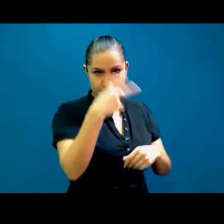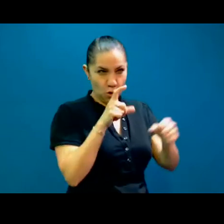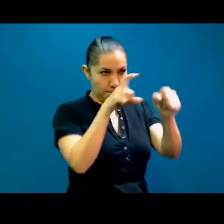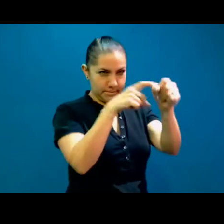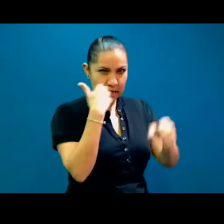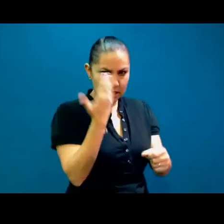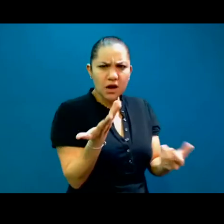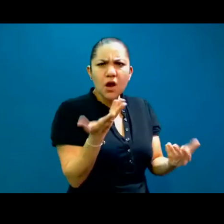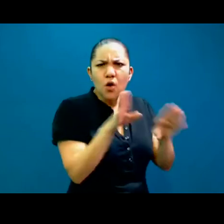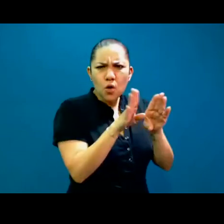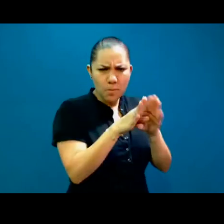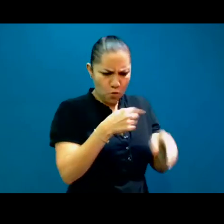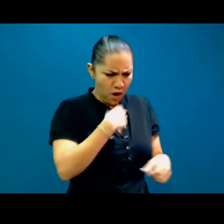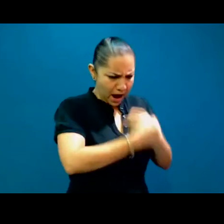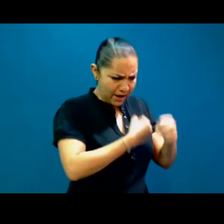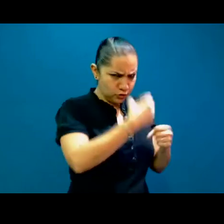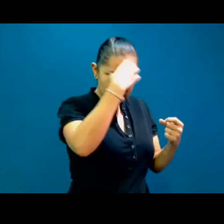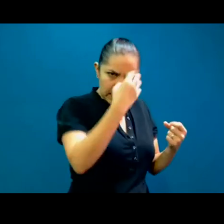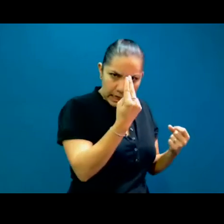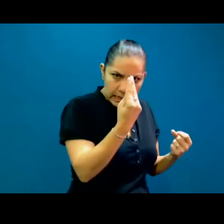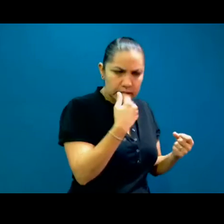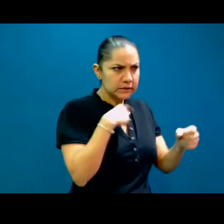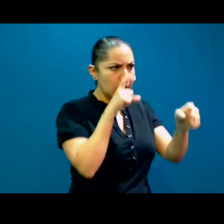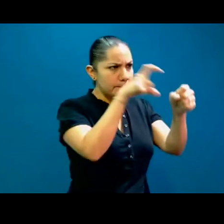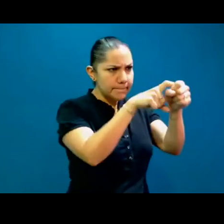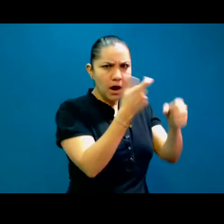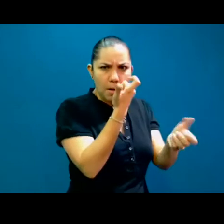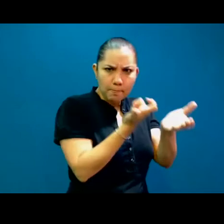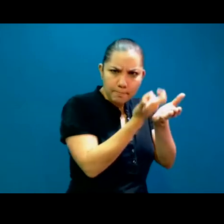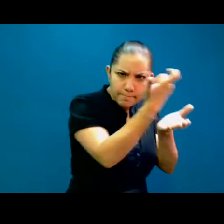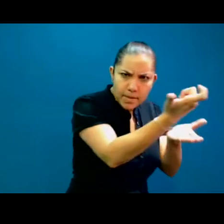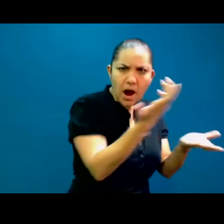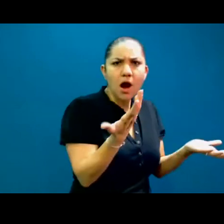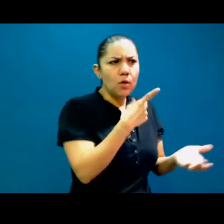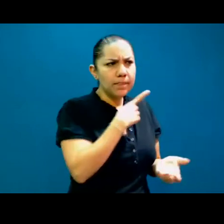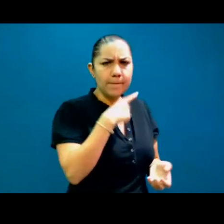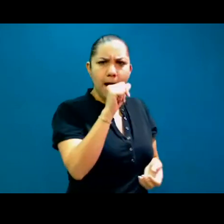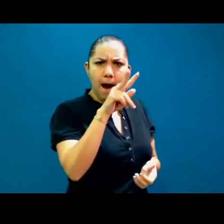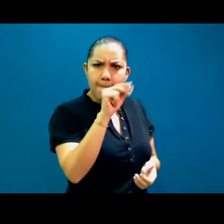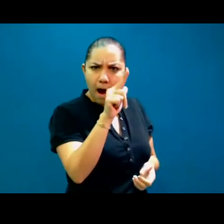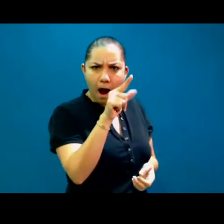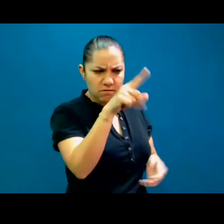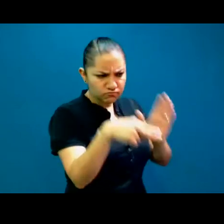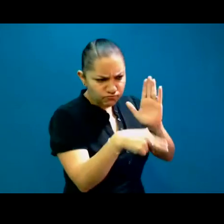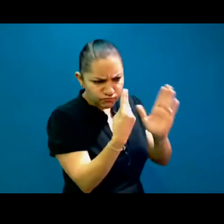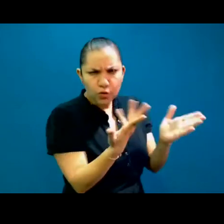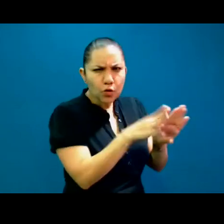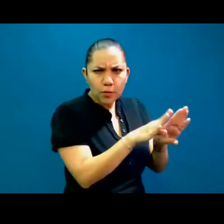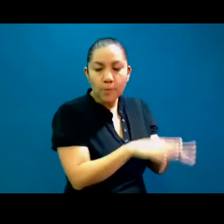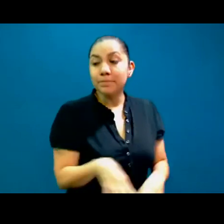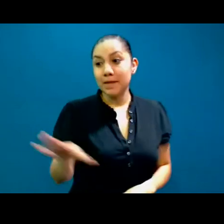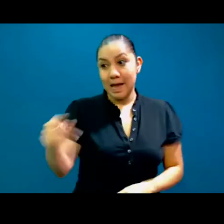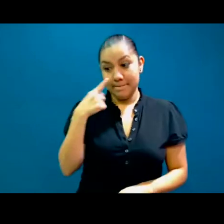costos, más o menos. Muy excelente pregunta. Mira, nosotros acabamos de formarnos como asociación hace un par de meses